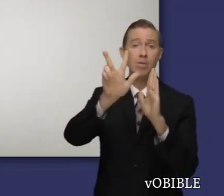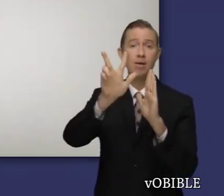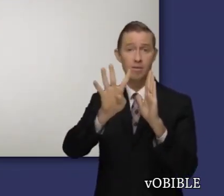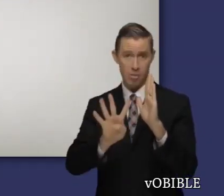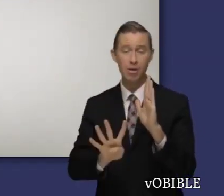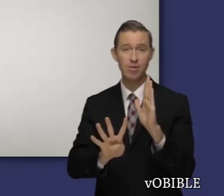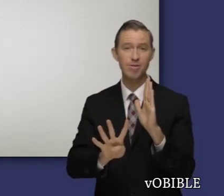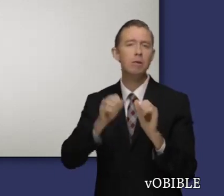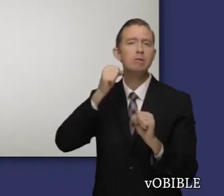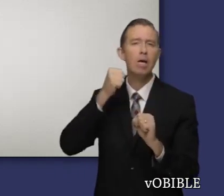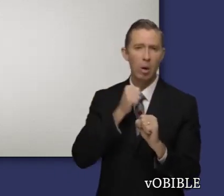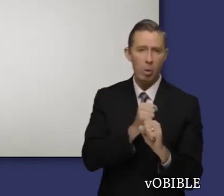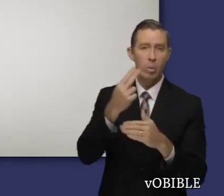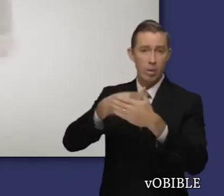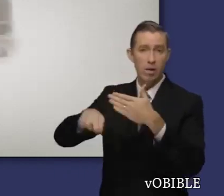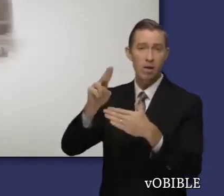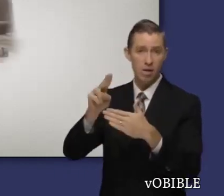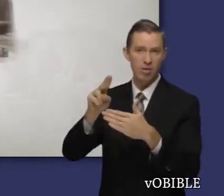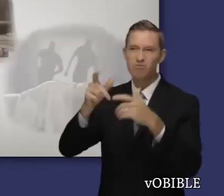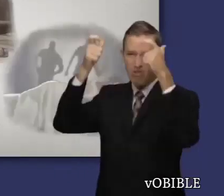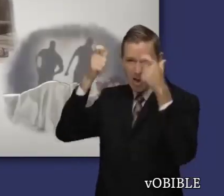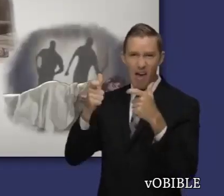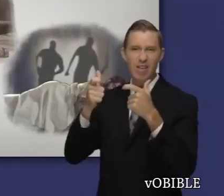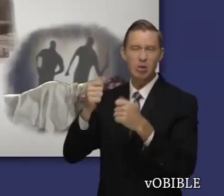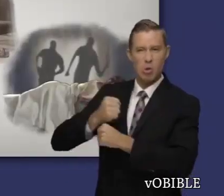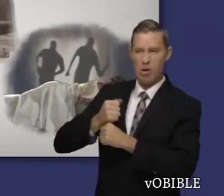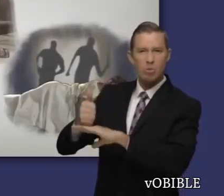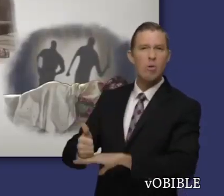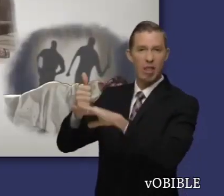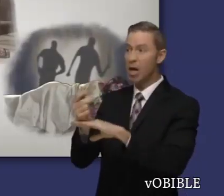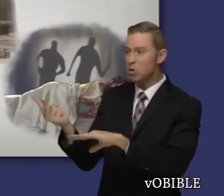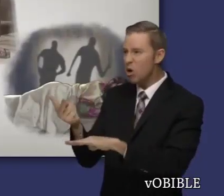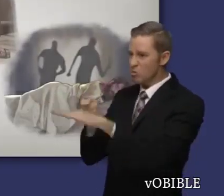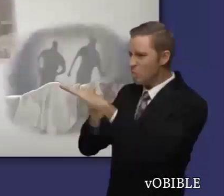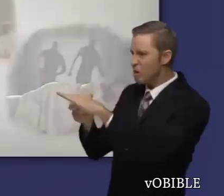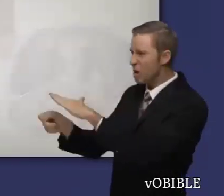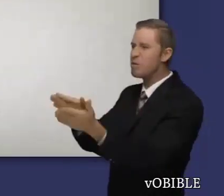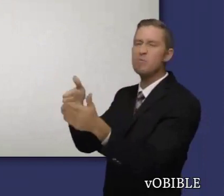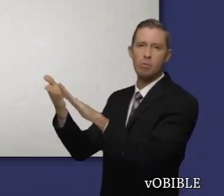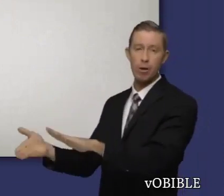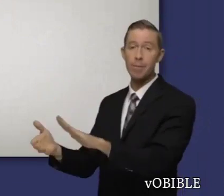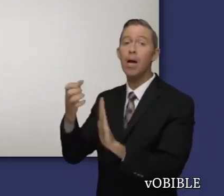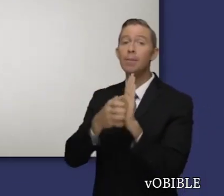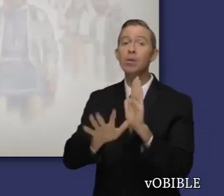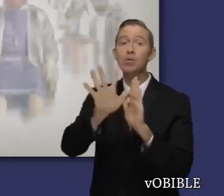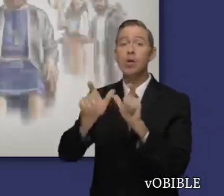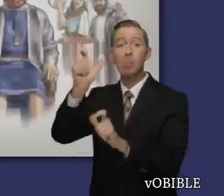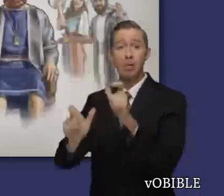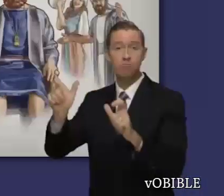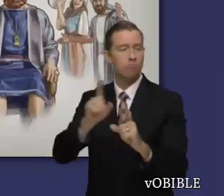Ahora bien, en los capítulos 3 y 4, matan a Abner y a Isboset. Luego, en el capítulo 5,